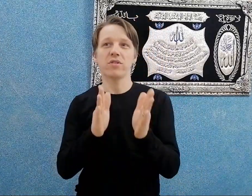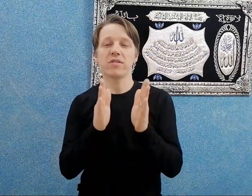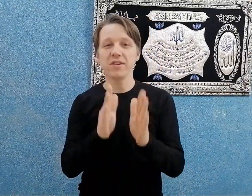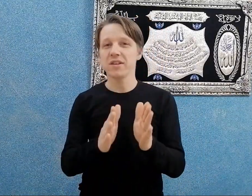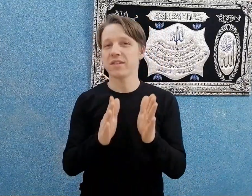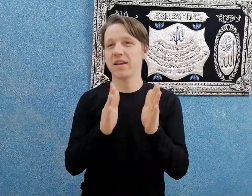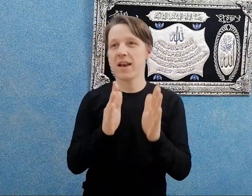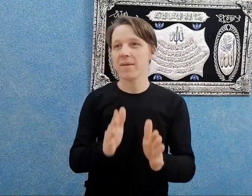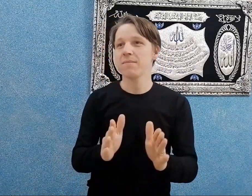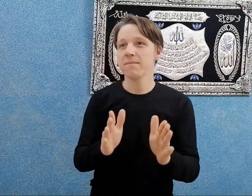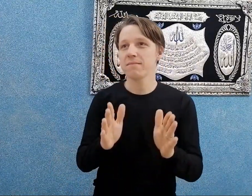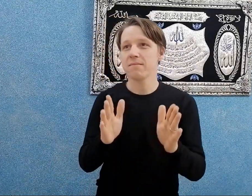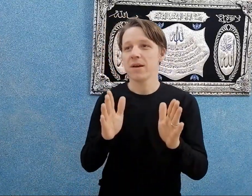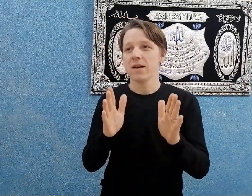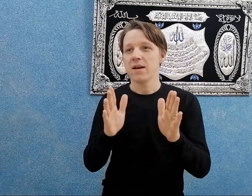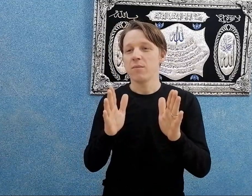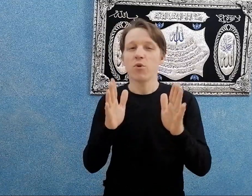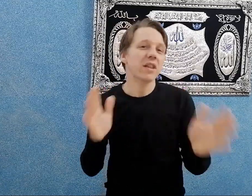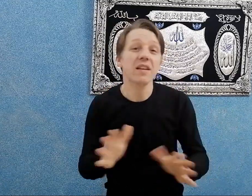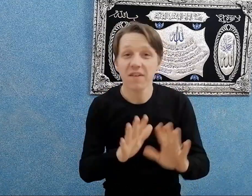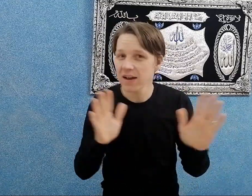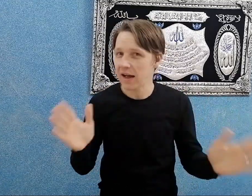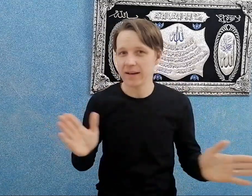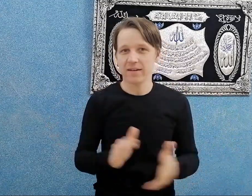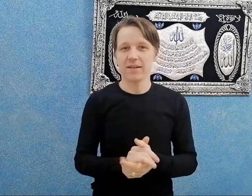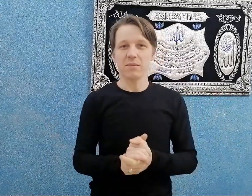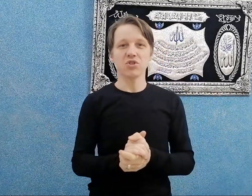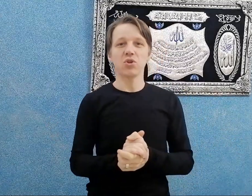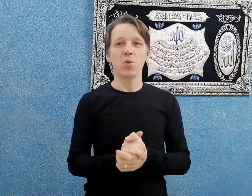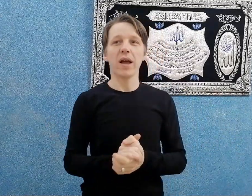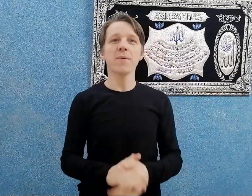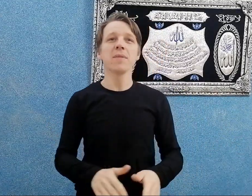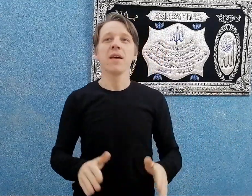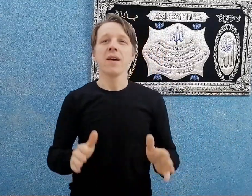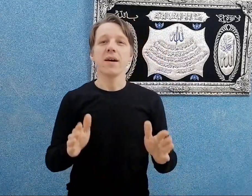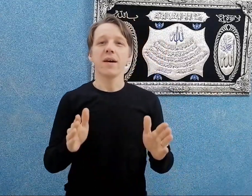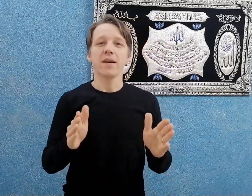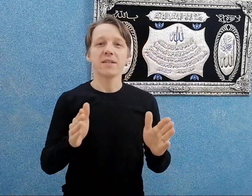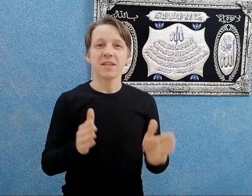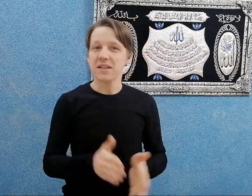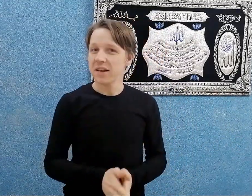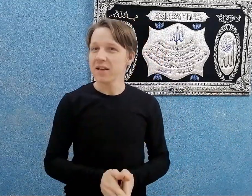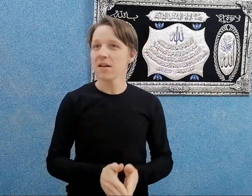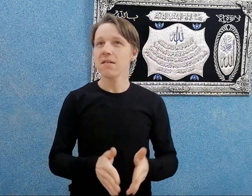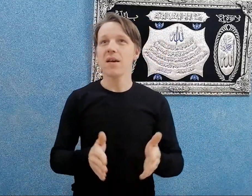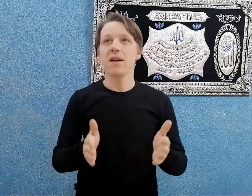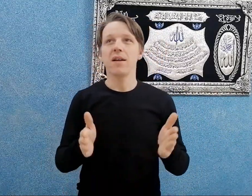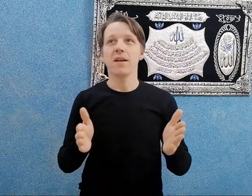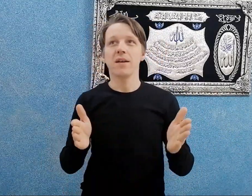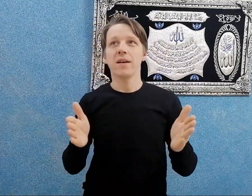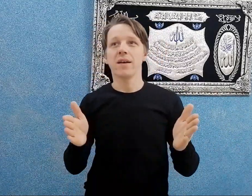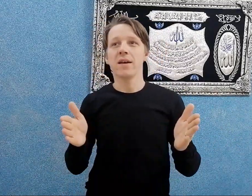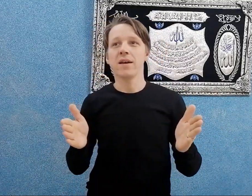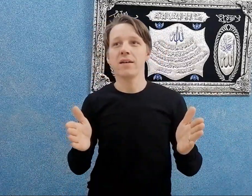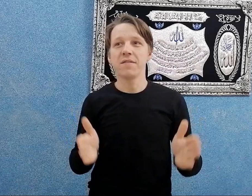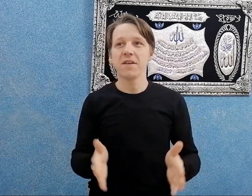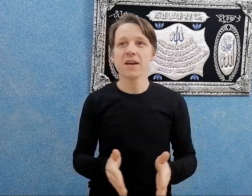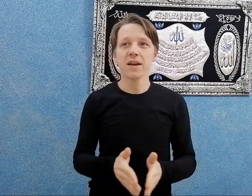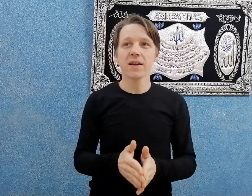طريقة كلام مختلفة عن مصر كلها. اسكندرية اللي فيها